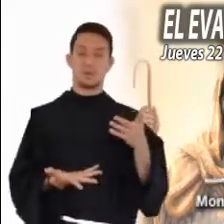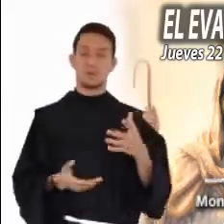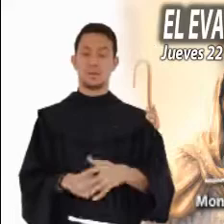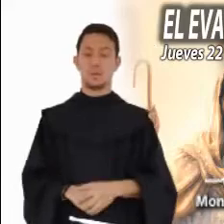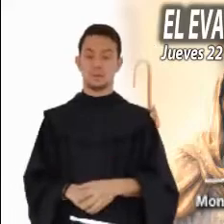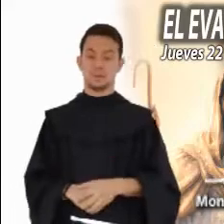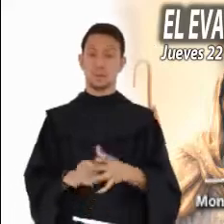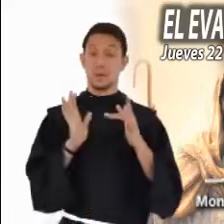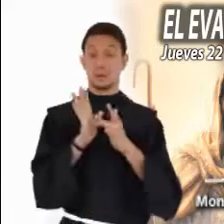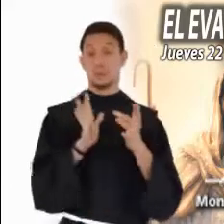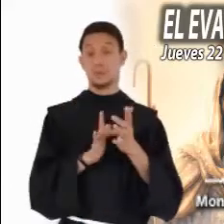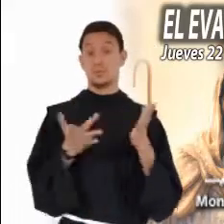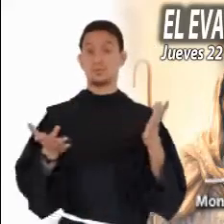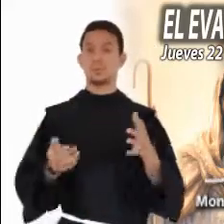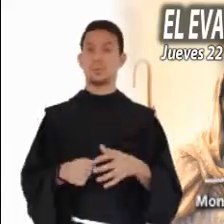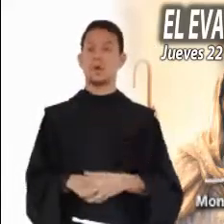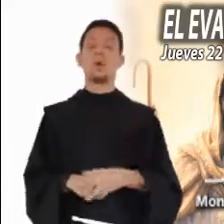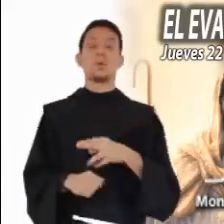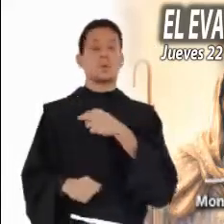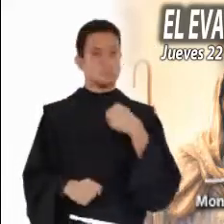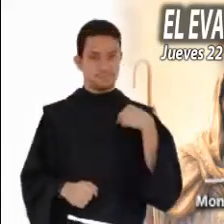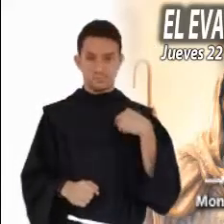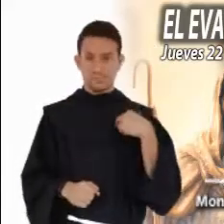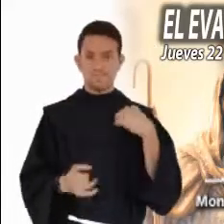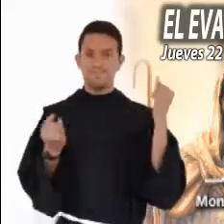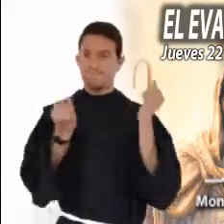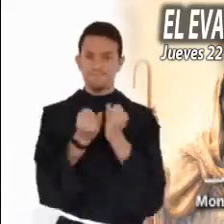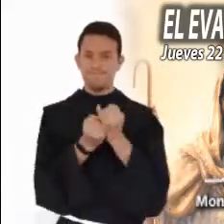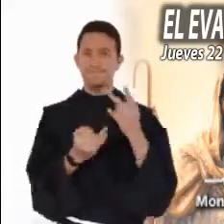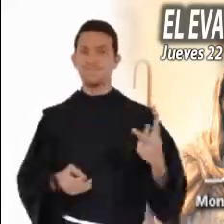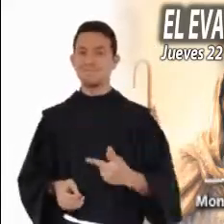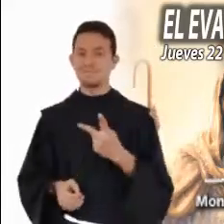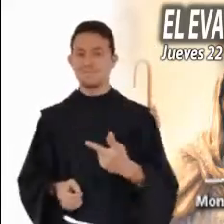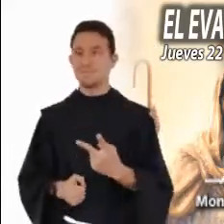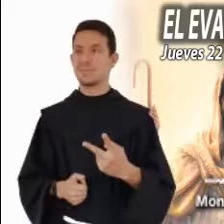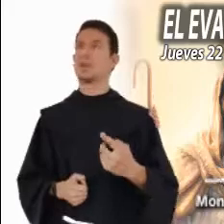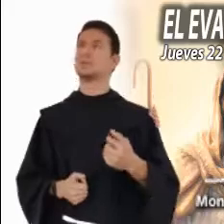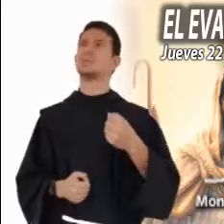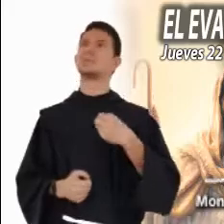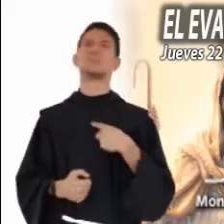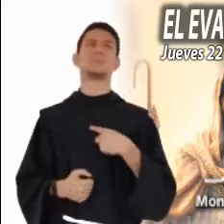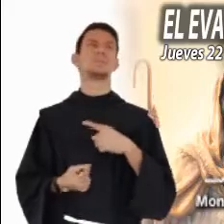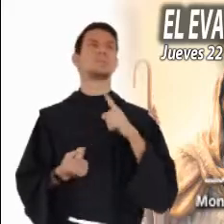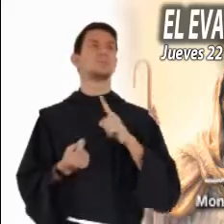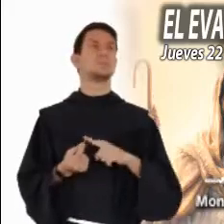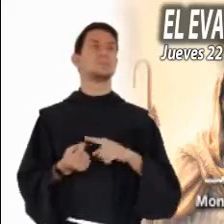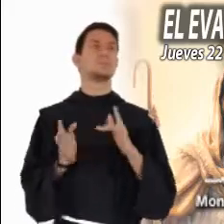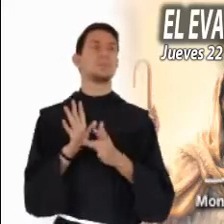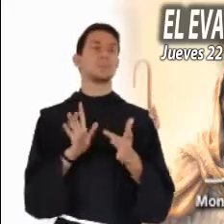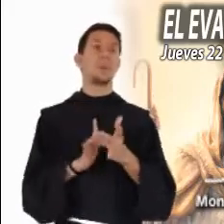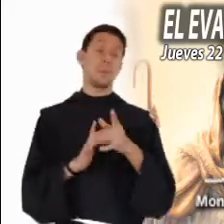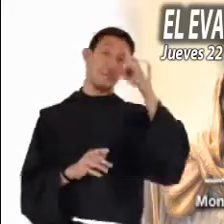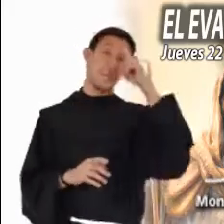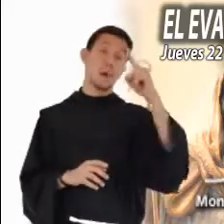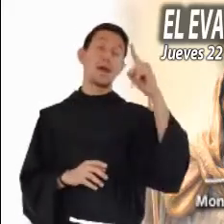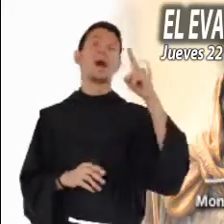Es la pregunta fundamental que todos nos debemos hacer, no como mera curiosidad, sino